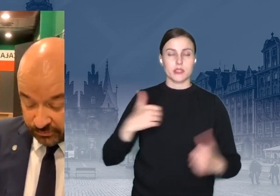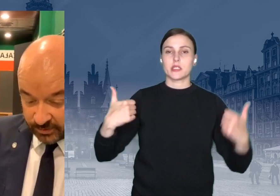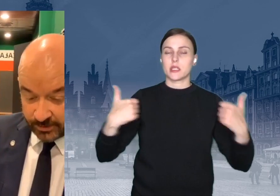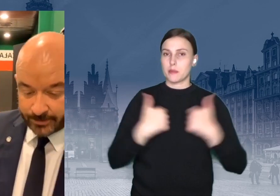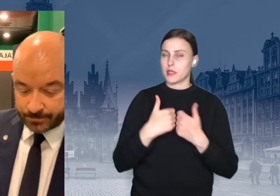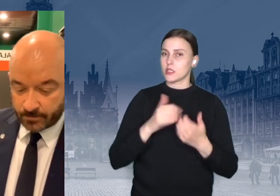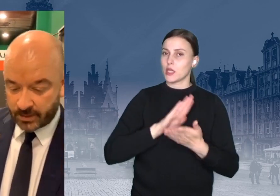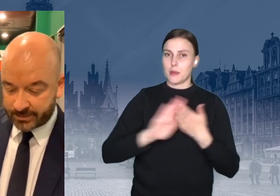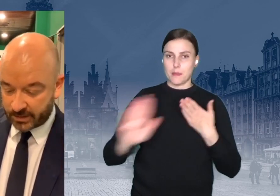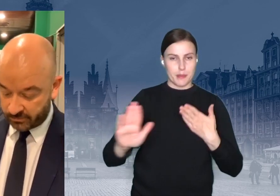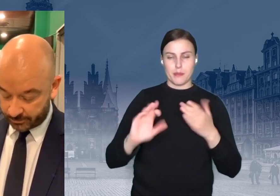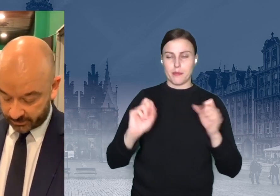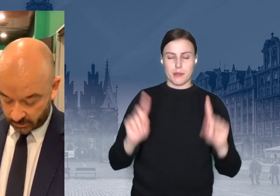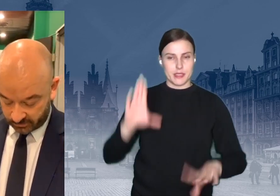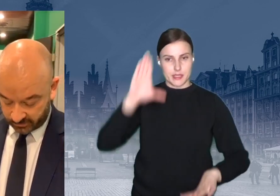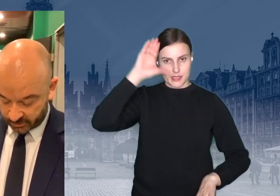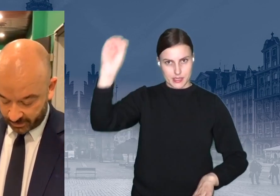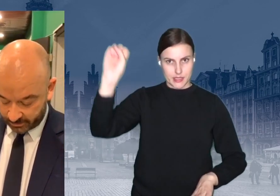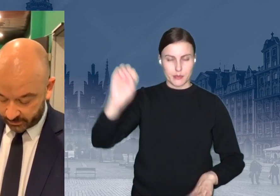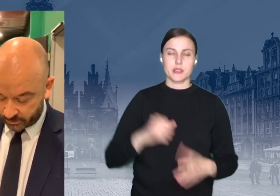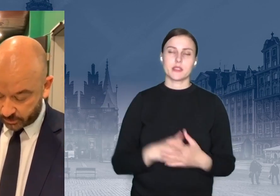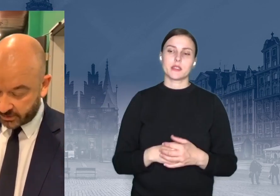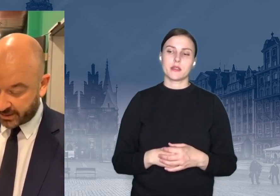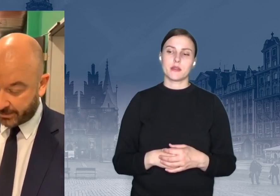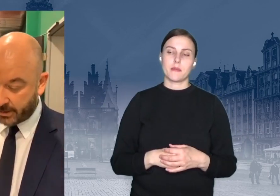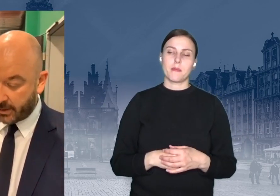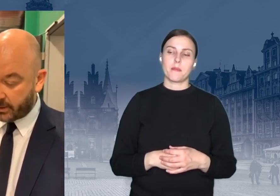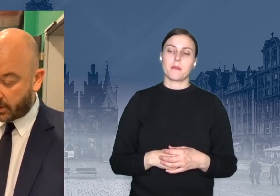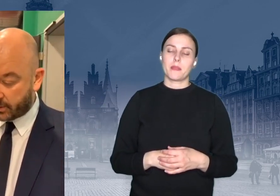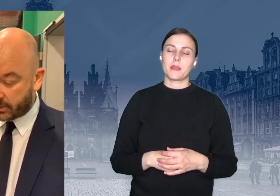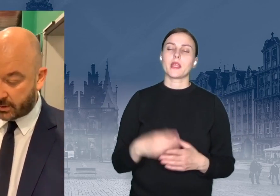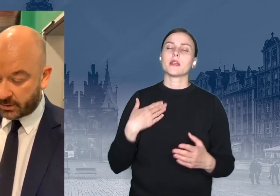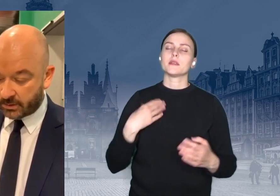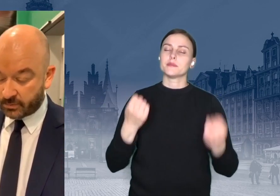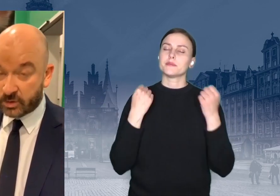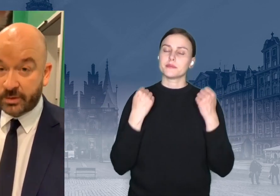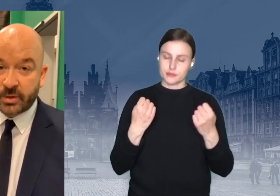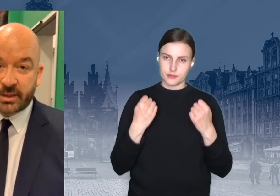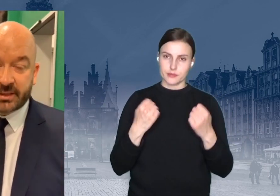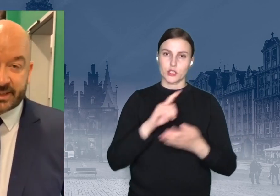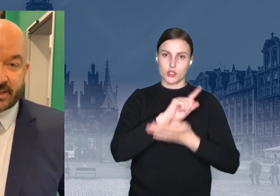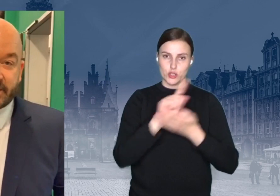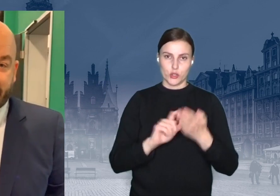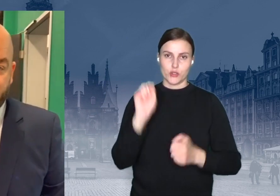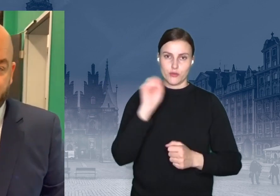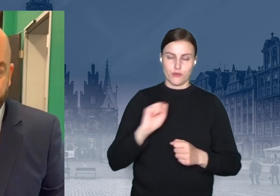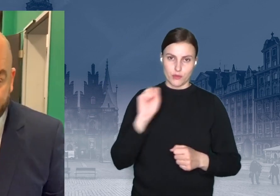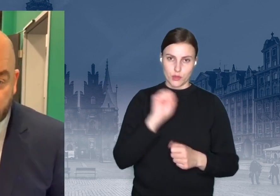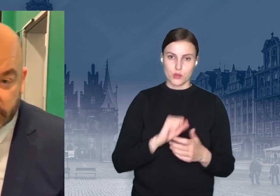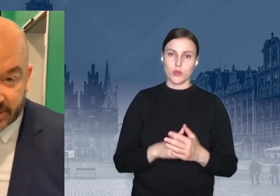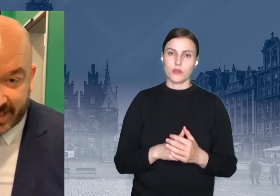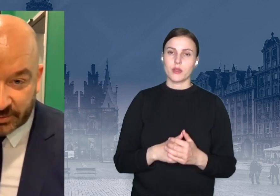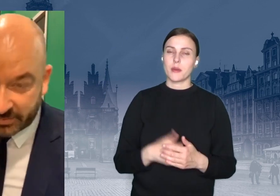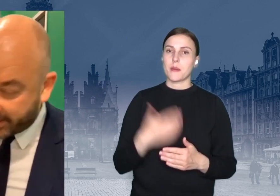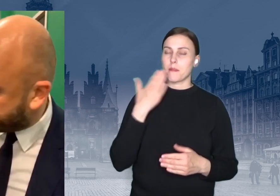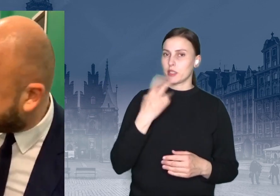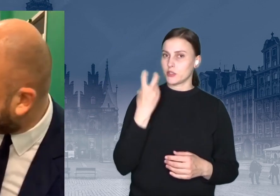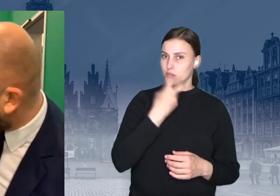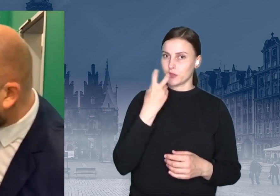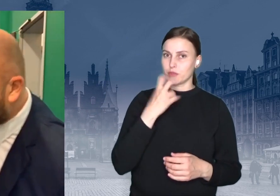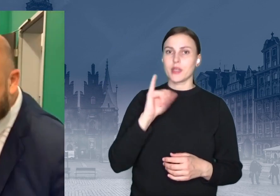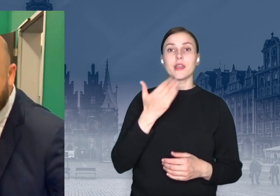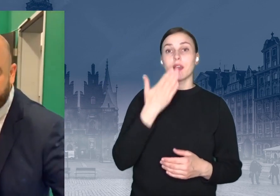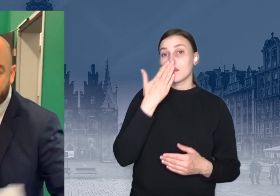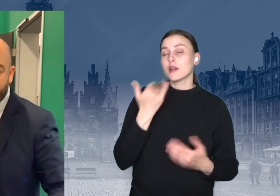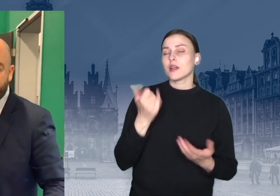z Rakowem Częstochowa. Trzymamy kciuki za Śląsk Wrocław. Słuchajcie, takich ciekawostek, jak służy stadion? No właśnie, już za chwilę